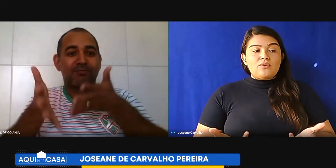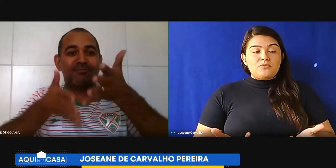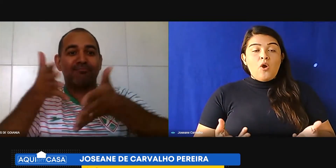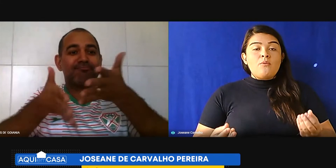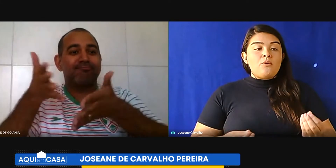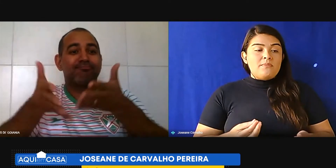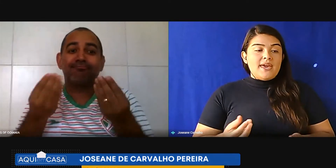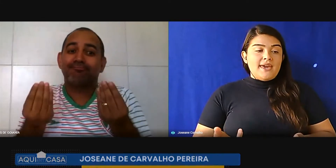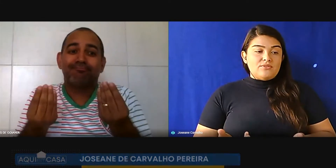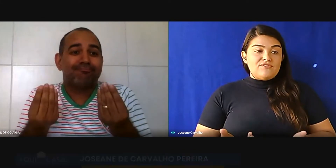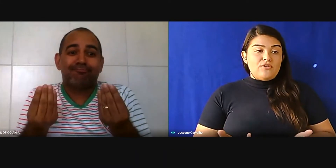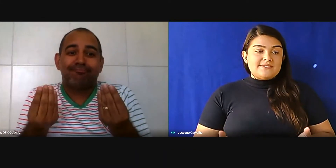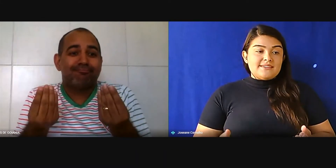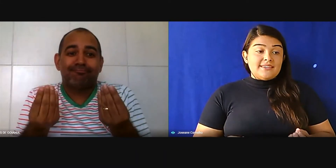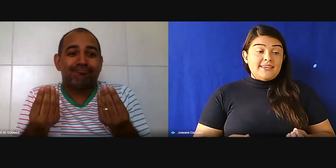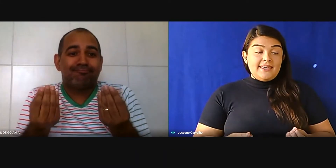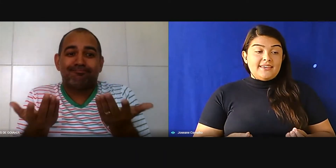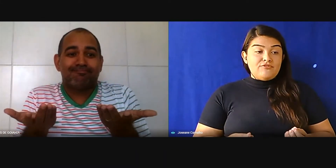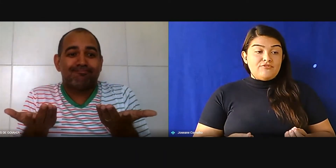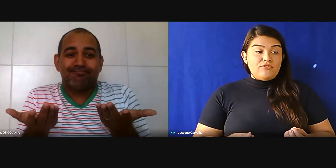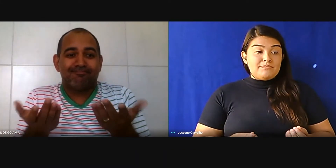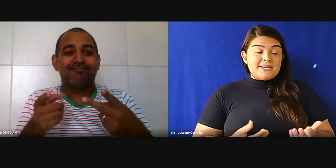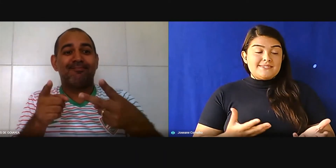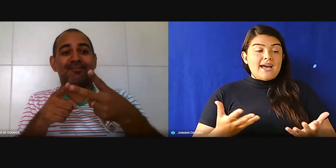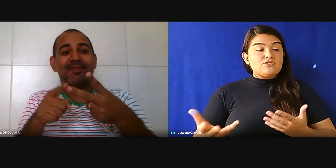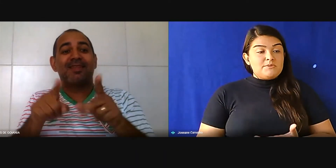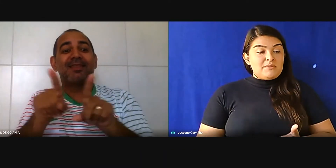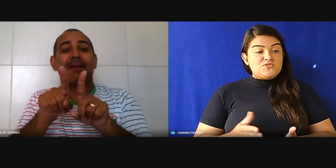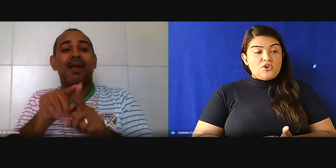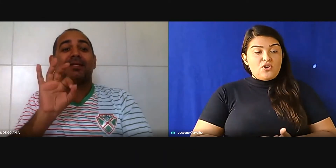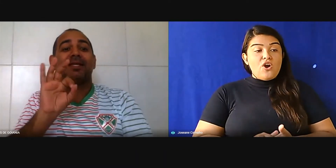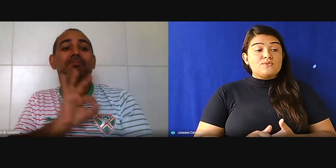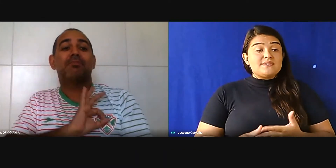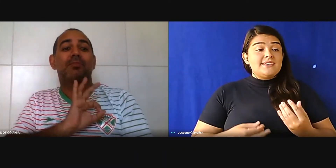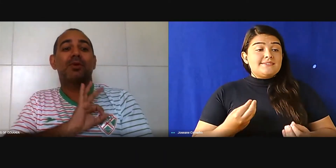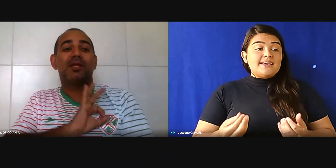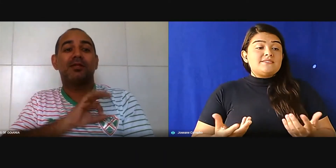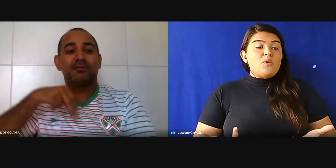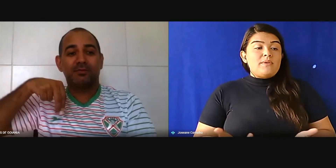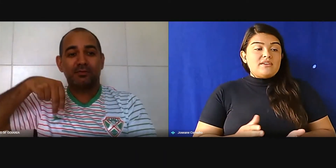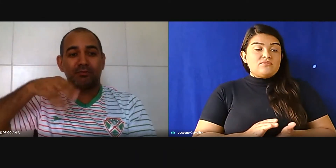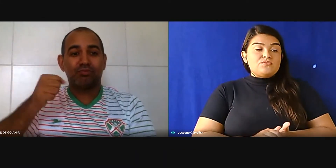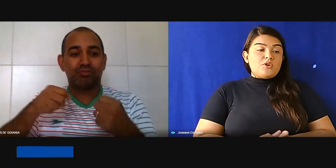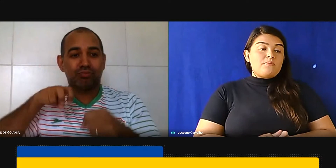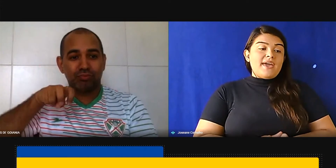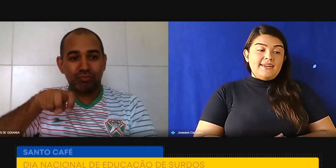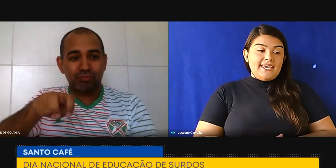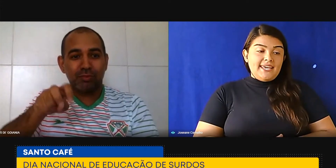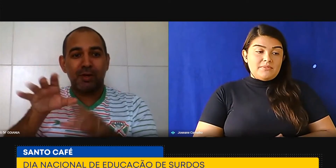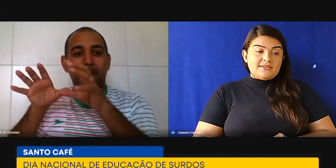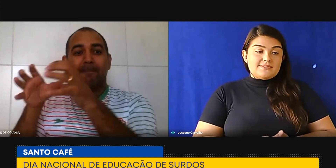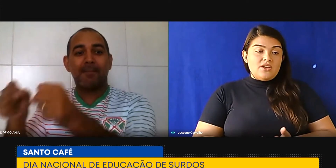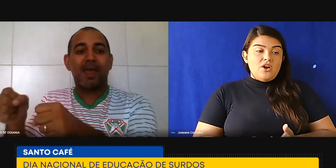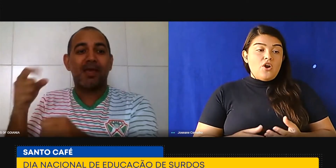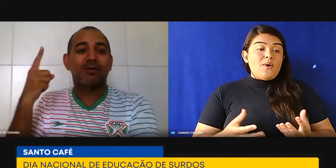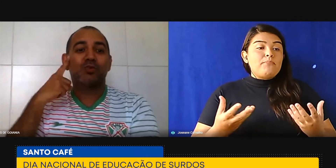com um bombeiro que for prestar os primeiros socorros? Se esse bombeiro não souber Libras, ou a